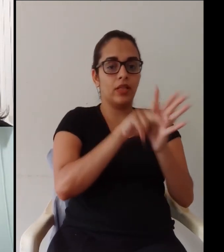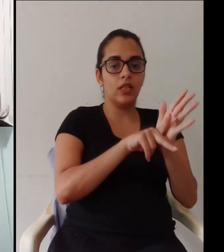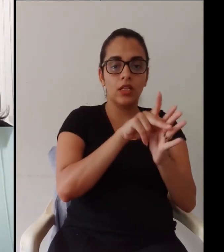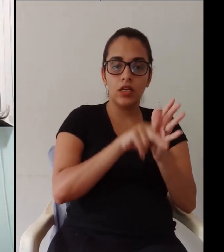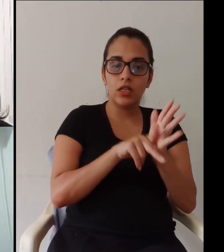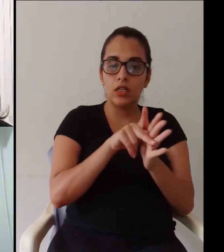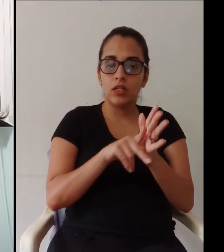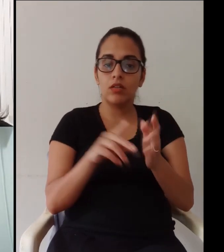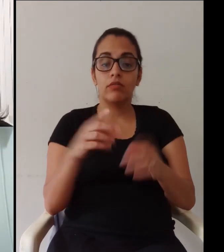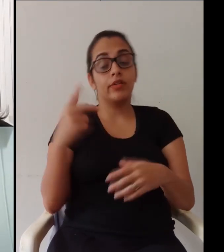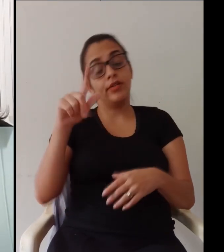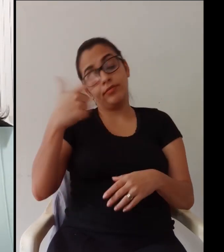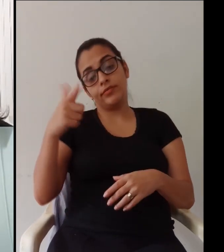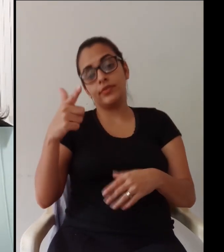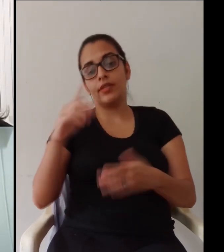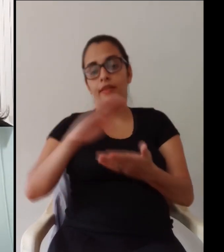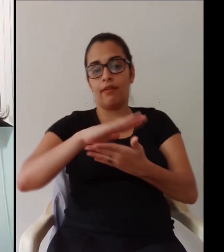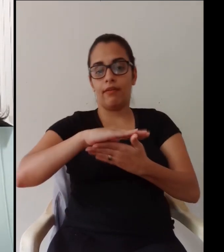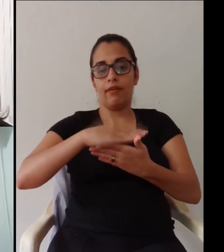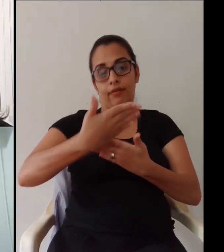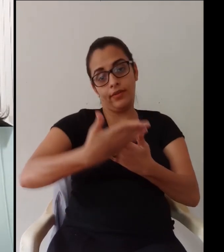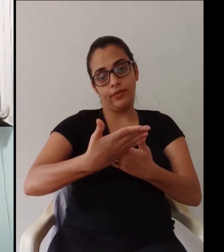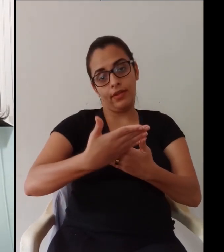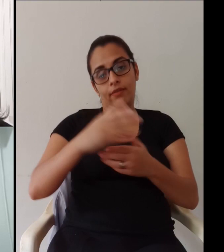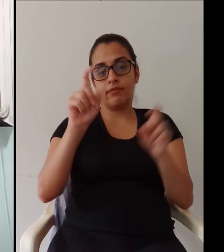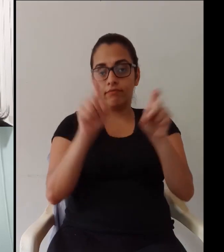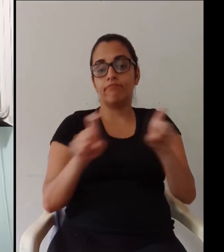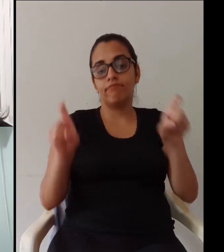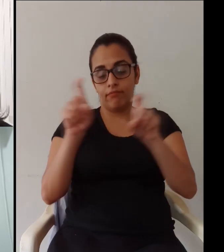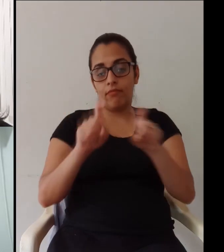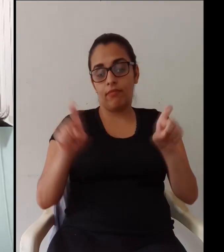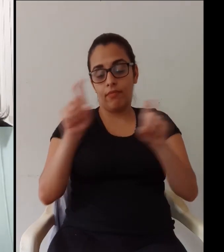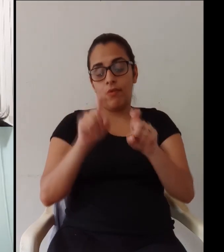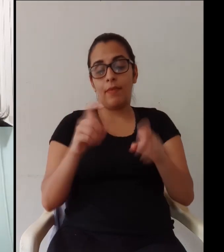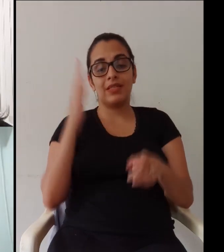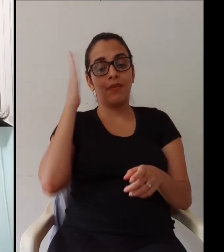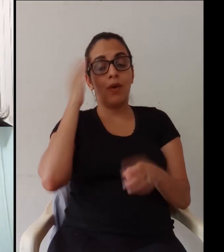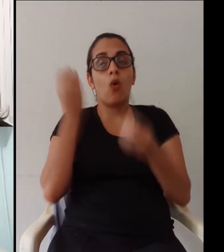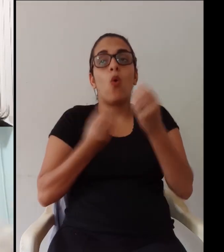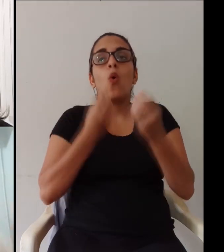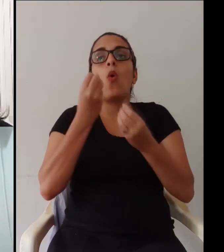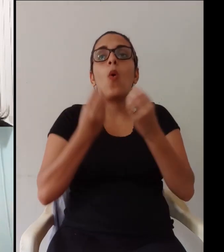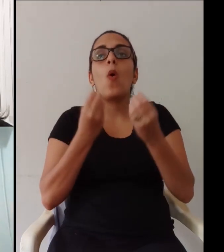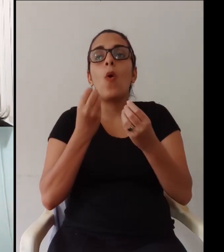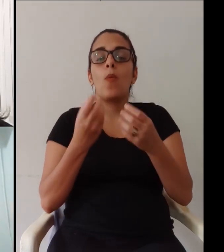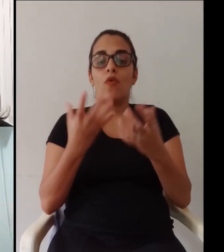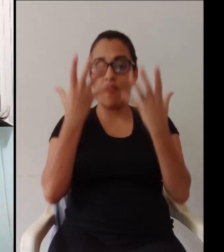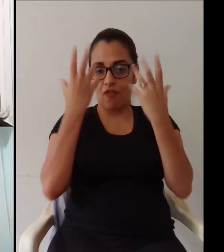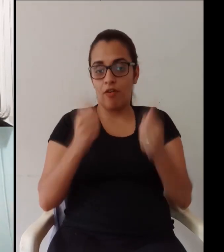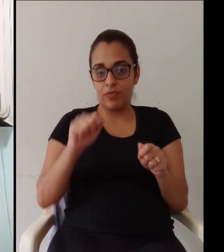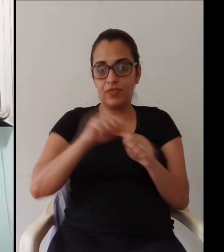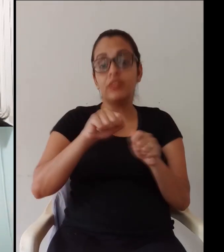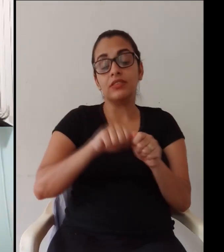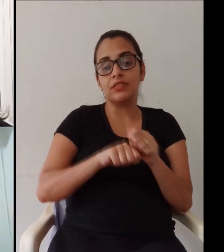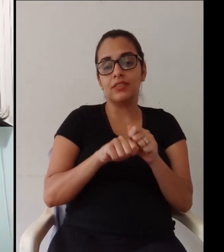estamos estudando no instituto várias possibilidades até de aquisição de plano de dados para os alunos que não têm acesso à internet